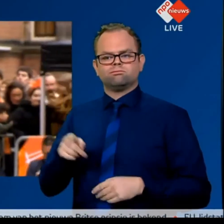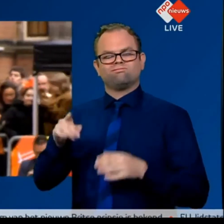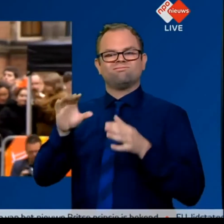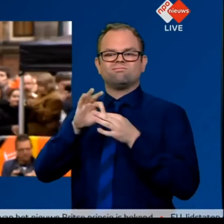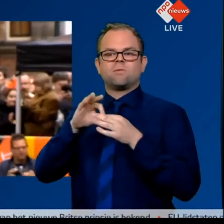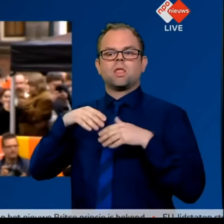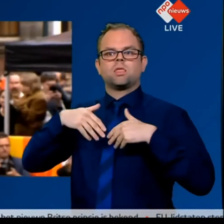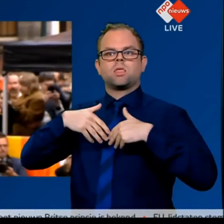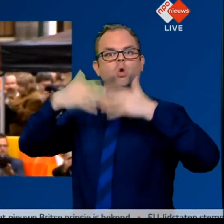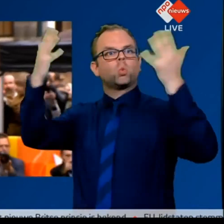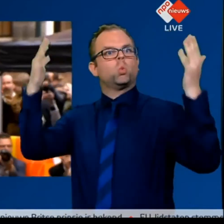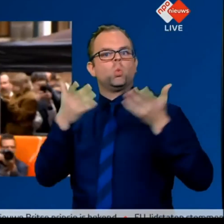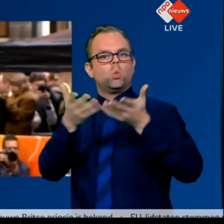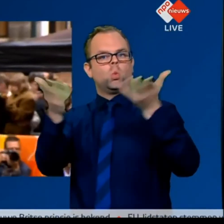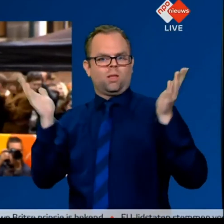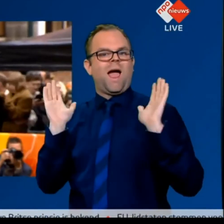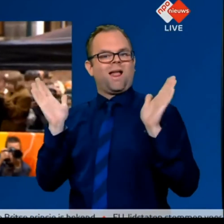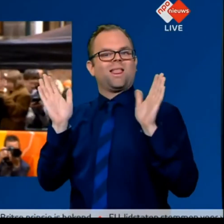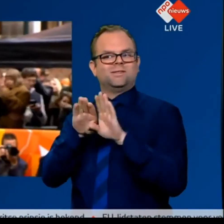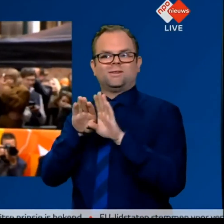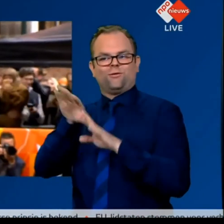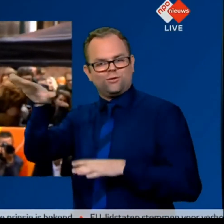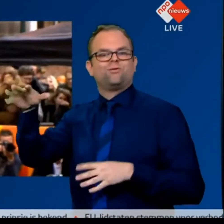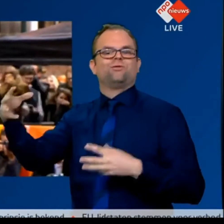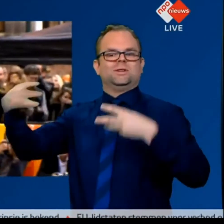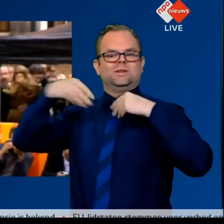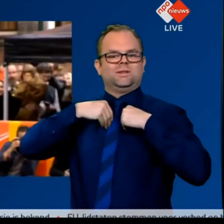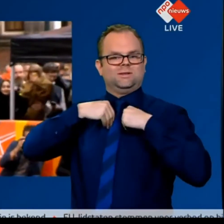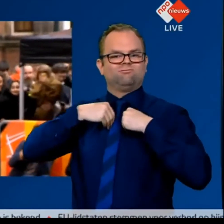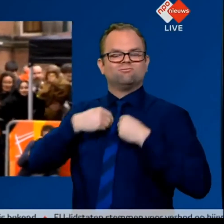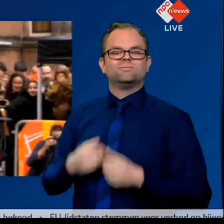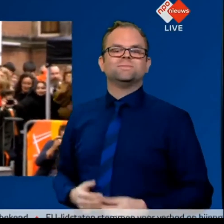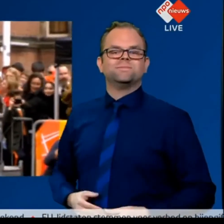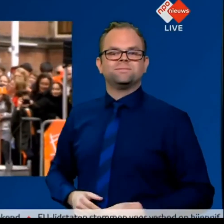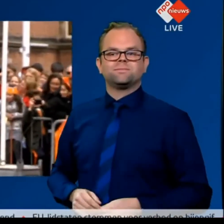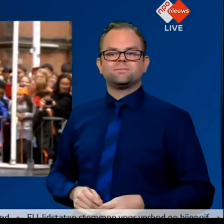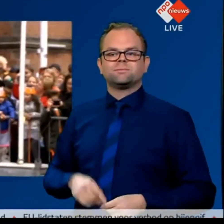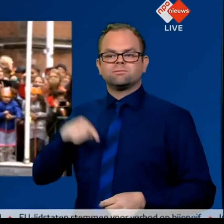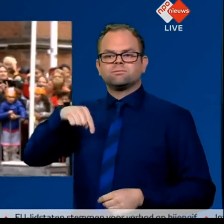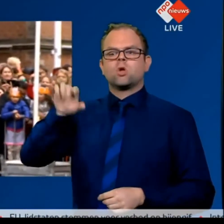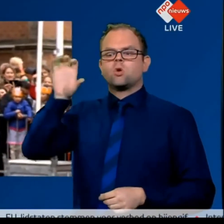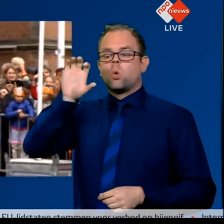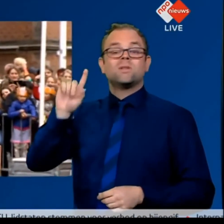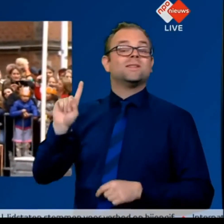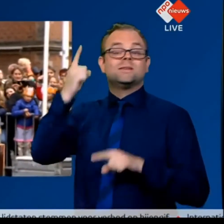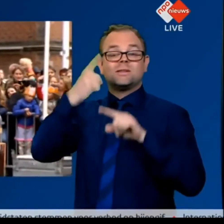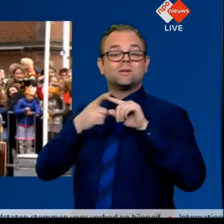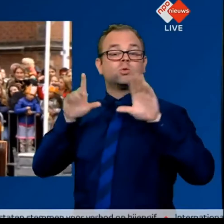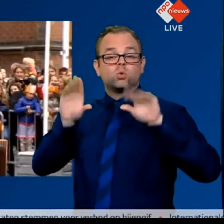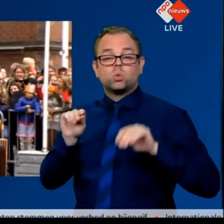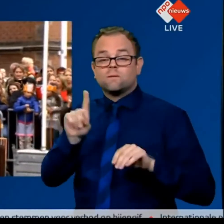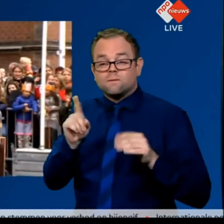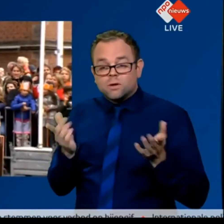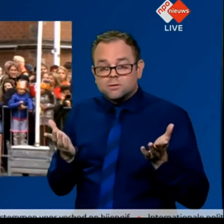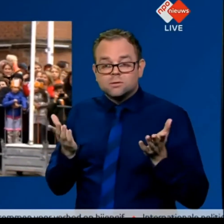wij hier in Groningen voor het eerst hebben gedaan, is het maken van een nanomotor in het lab.